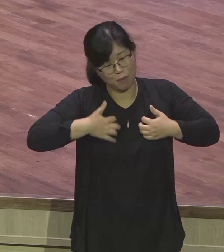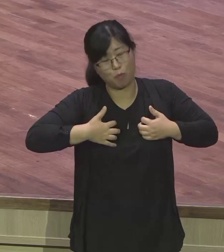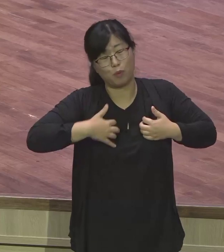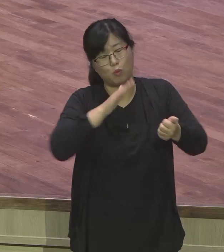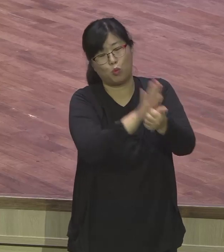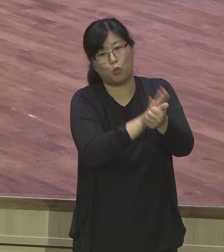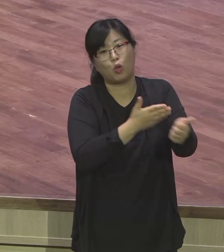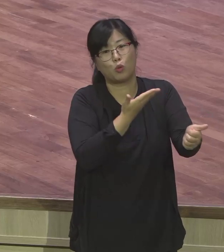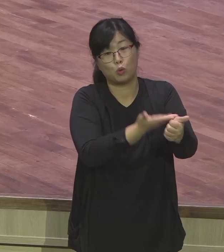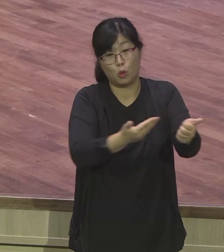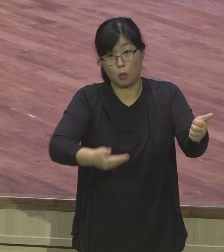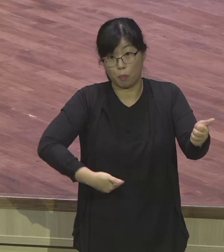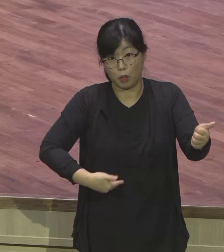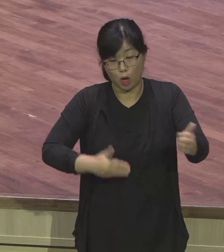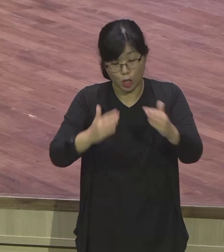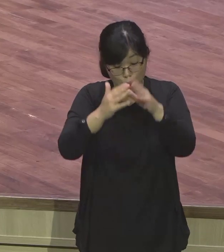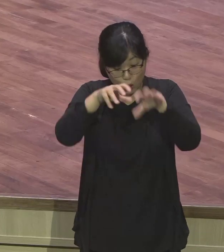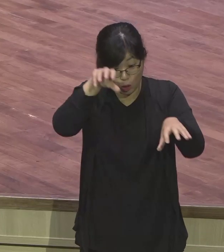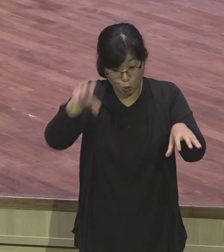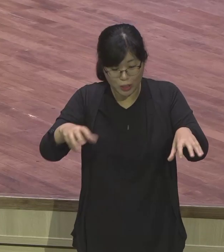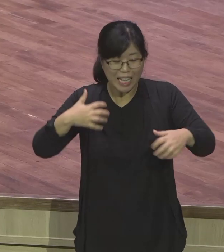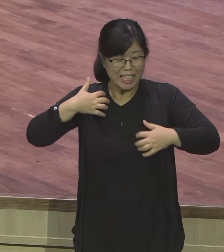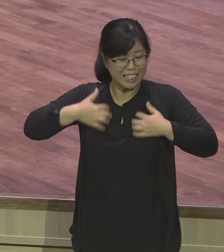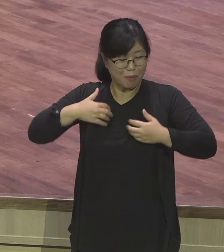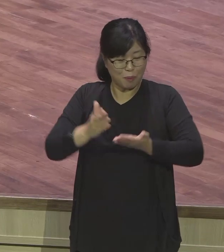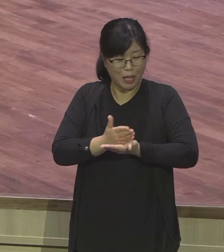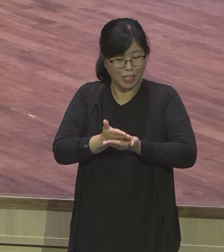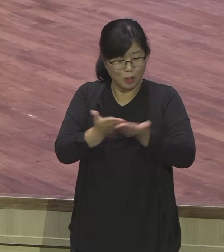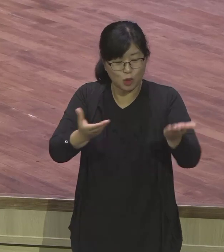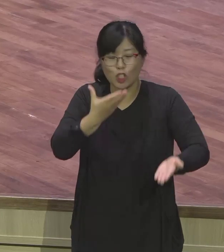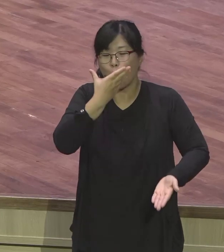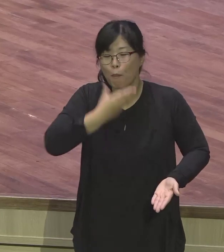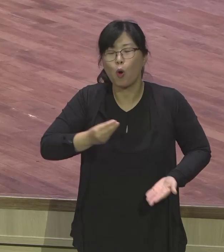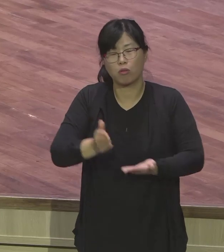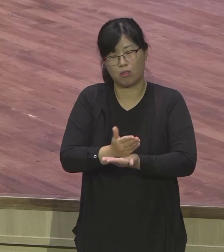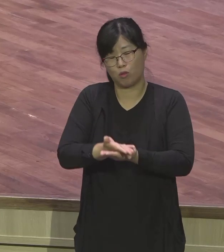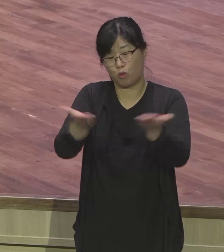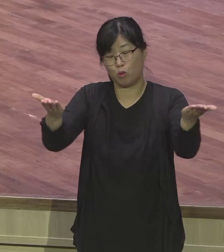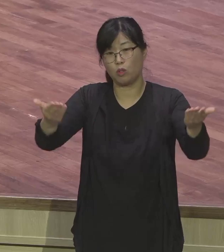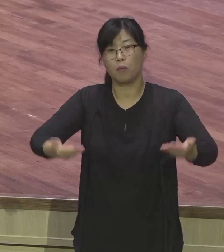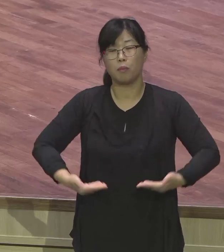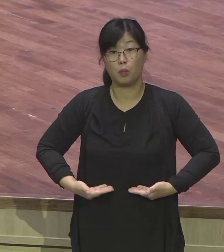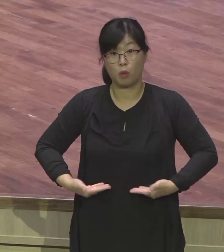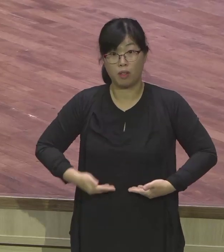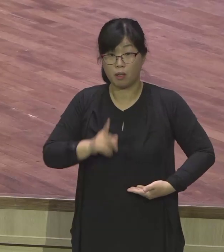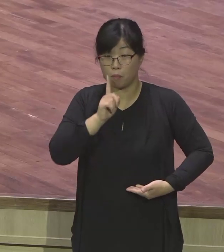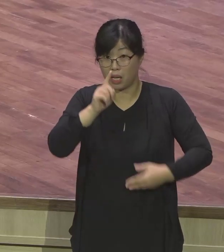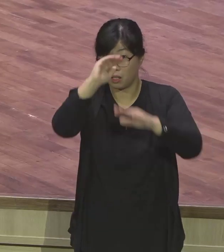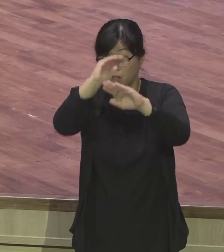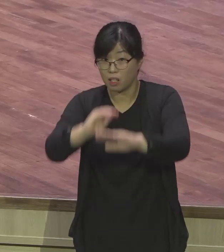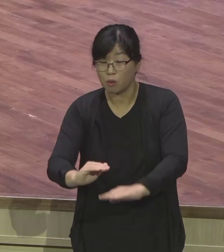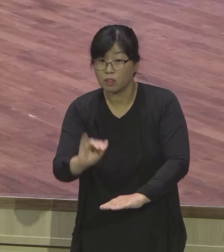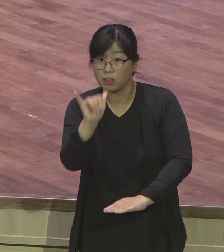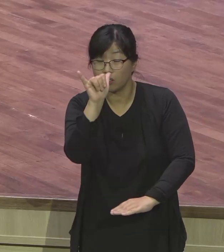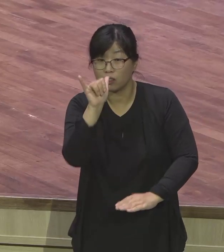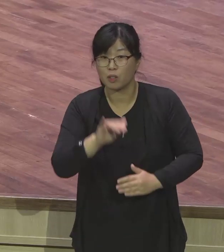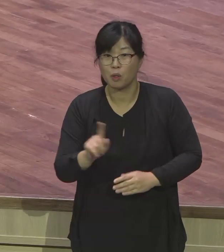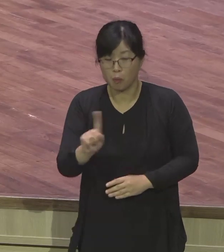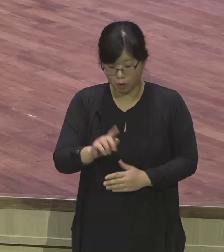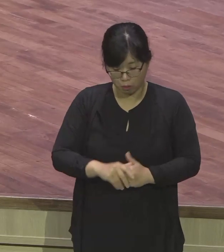이루고 덕을 세우도록 할지니라. 혹시 여러분 주변에 잘 보이지 않는 분이 있다고 생각이